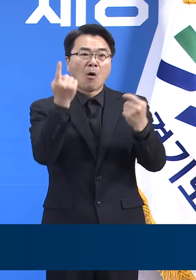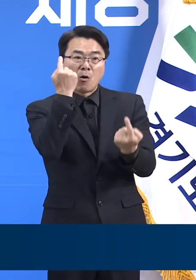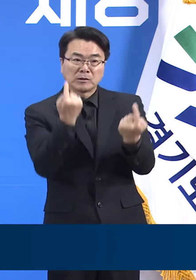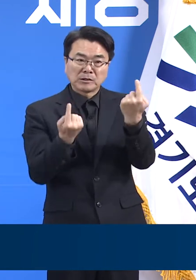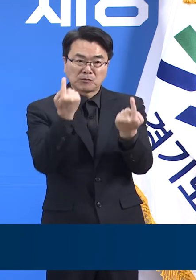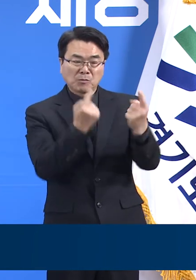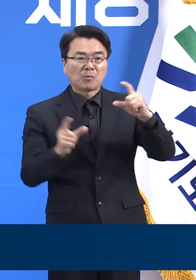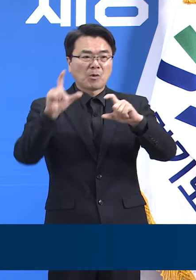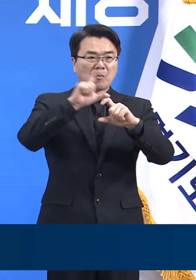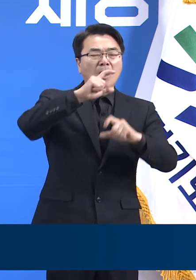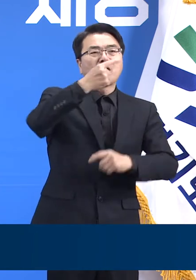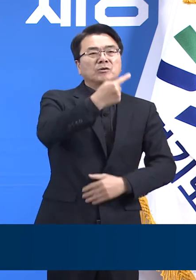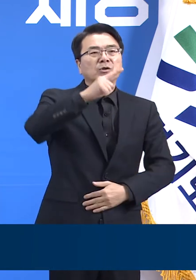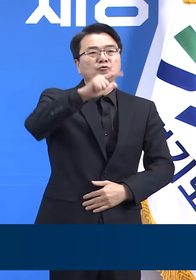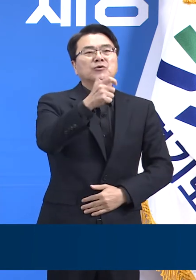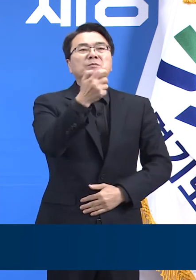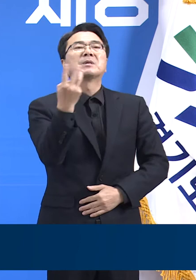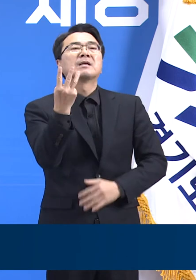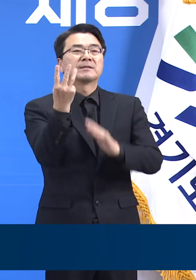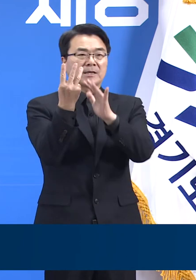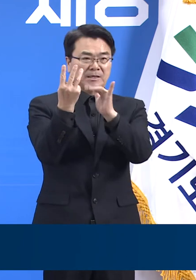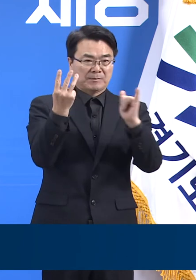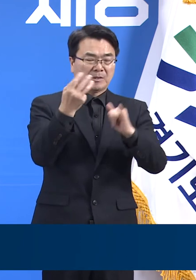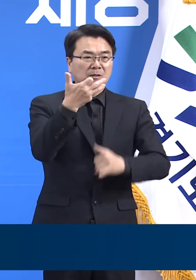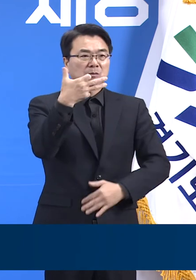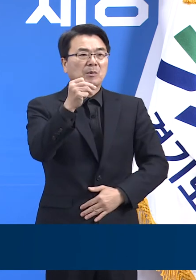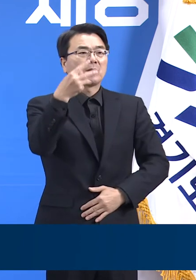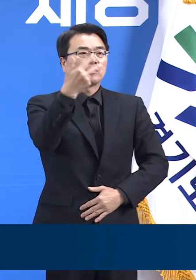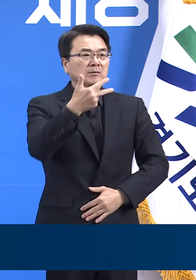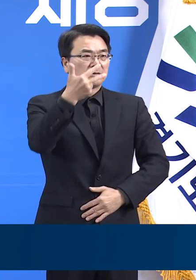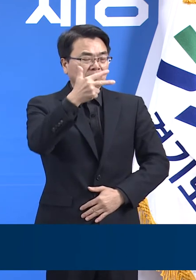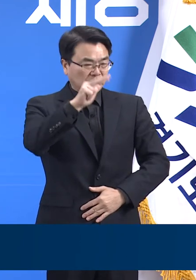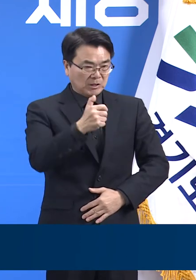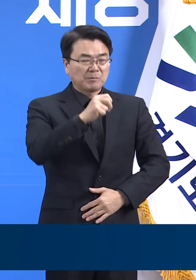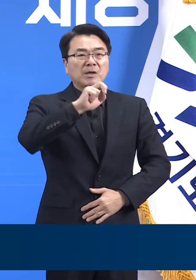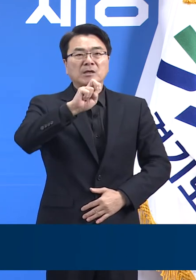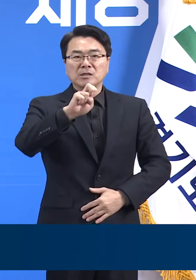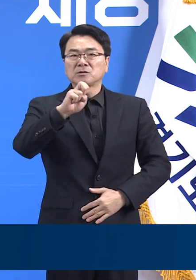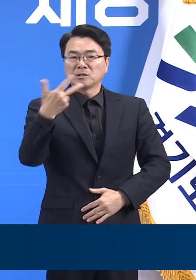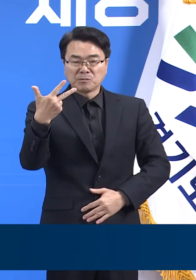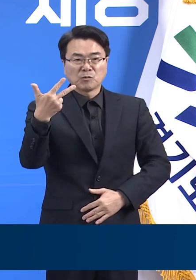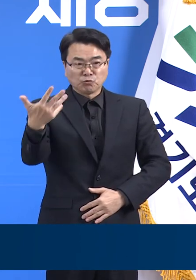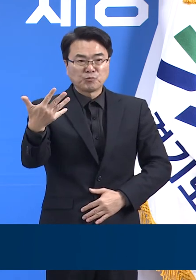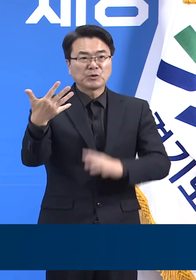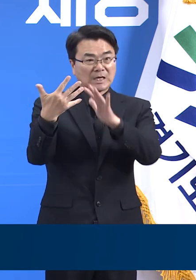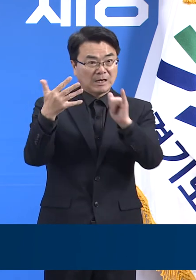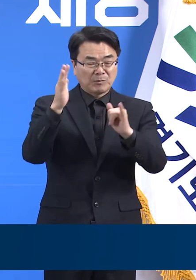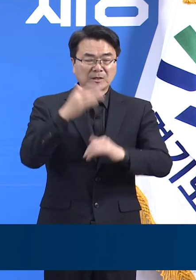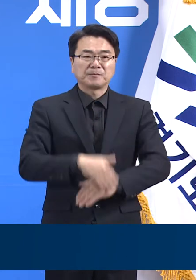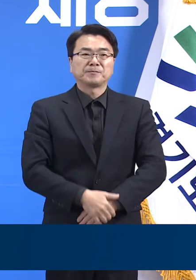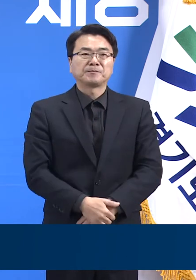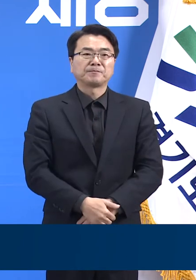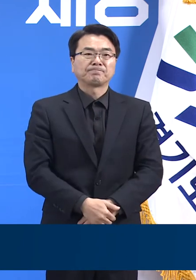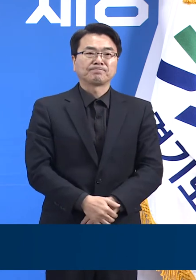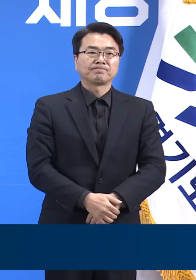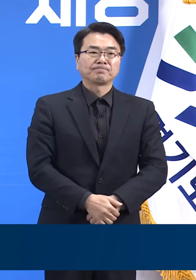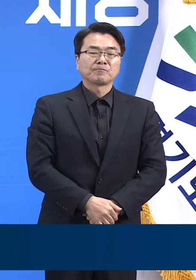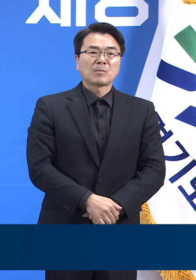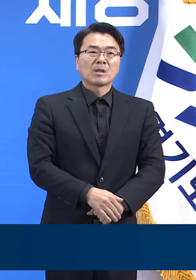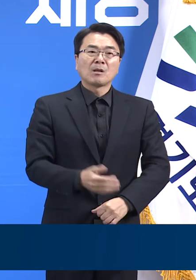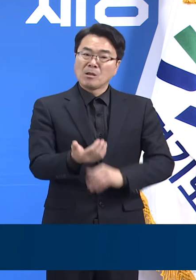1063명 증가한 18만 1792명입니다. 12월 19일부터 12월